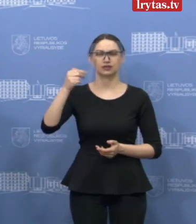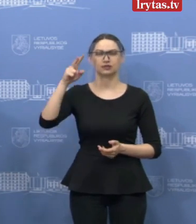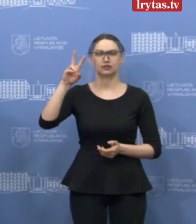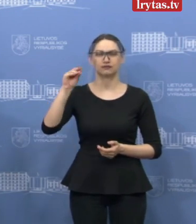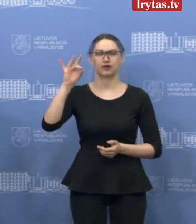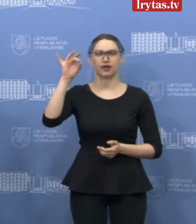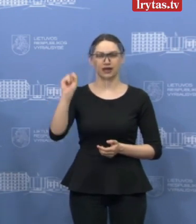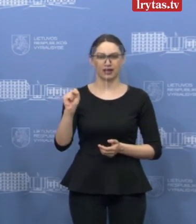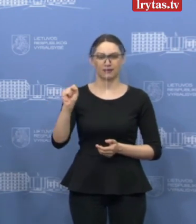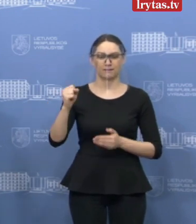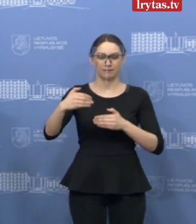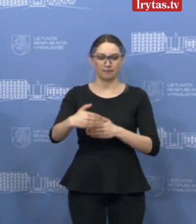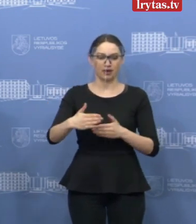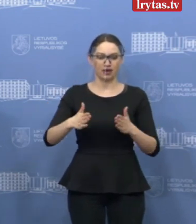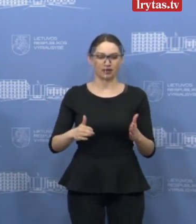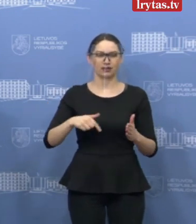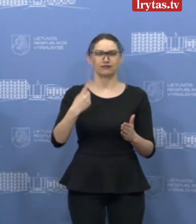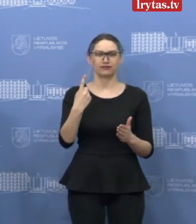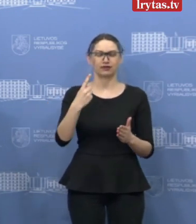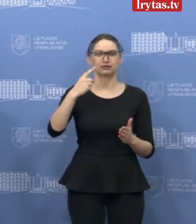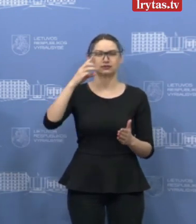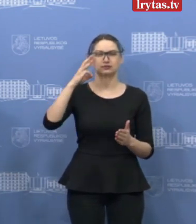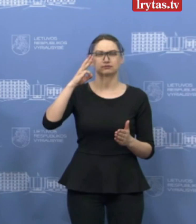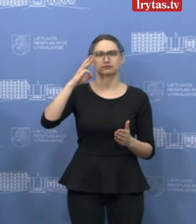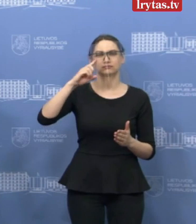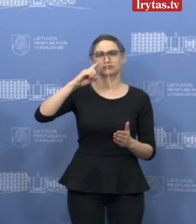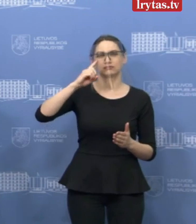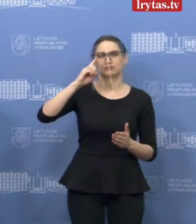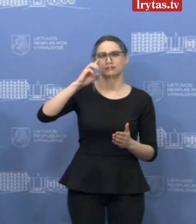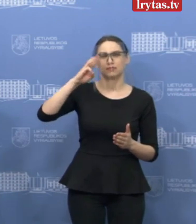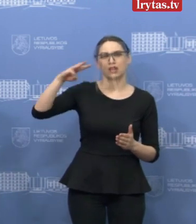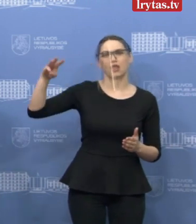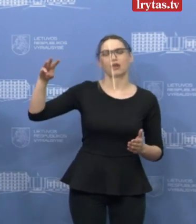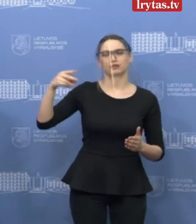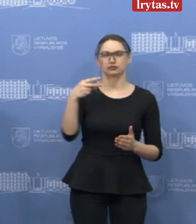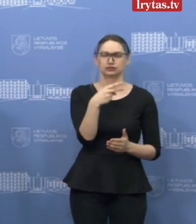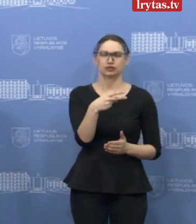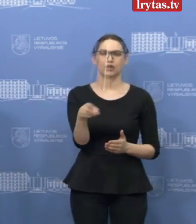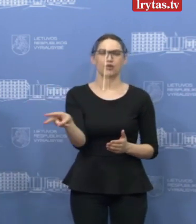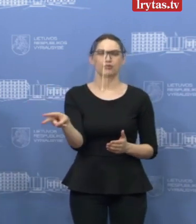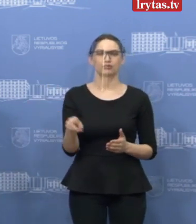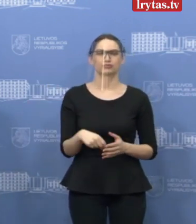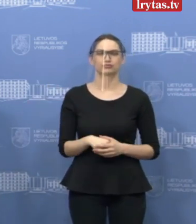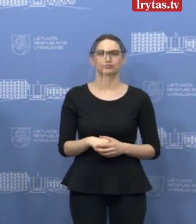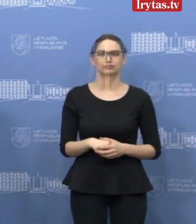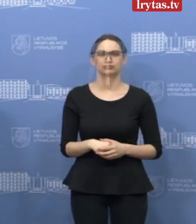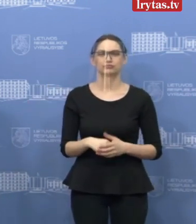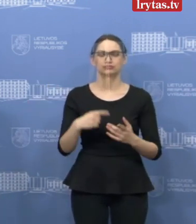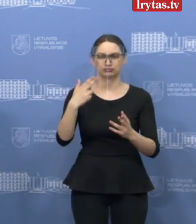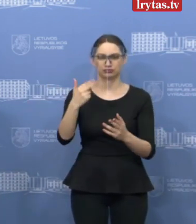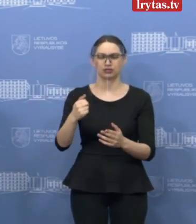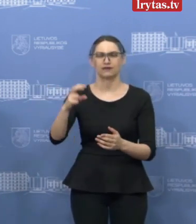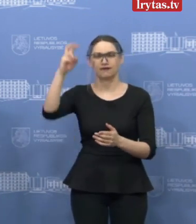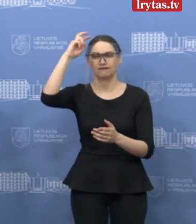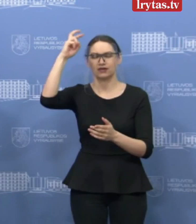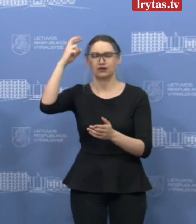paketas yra daugiau nei vienas miliardas eurų. Ir iš esmės vyriausybė padvigubino finansinių priemonių skaičių.